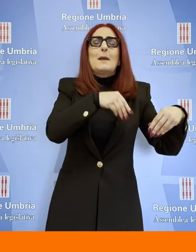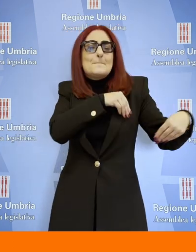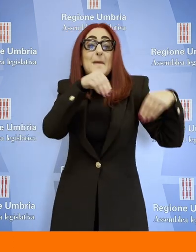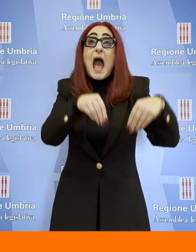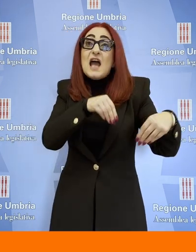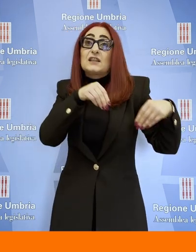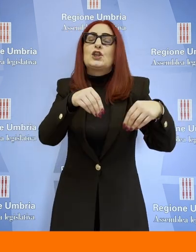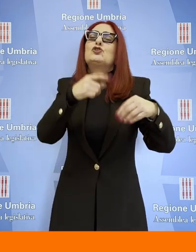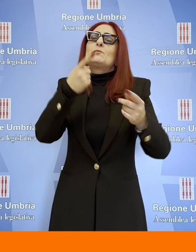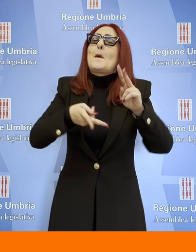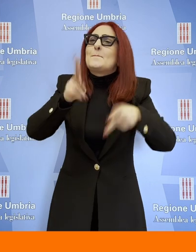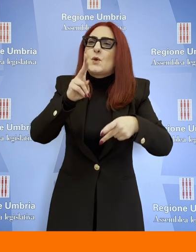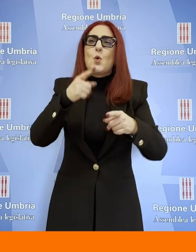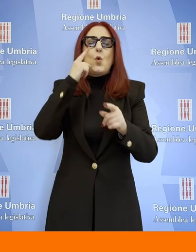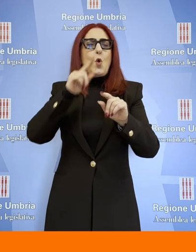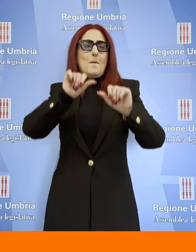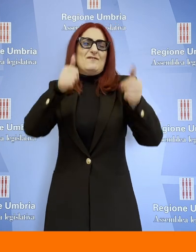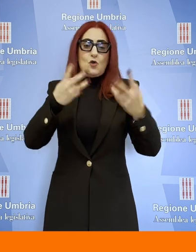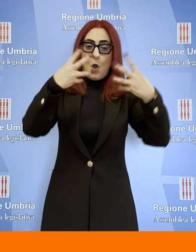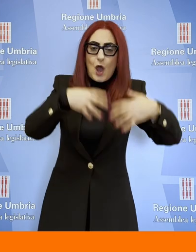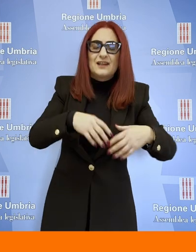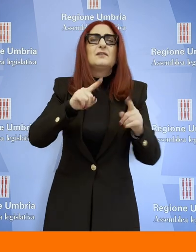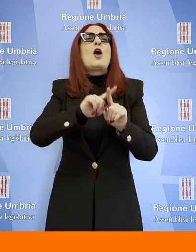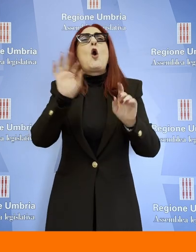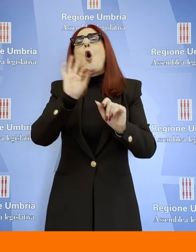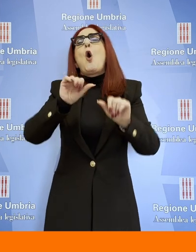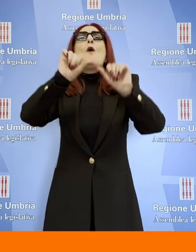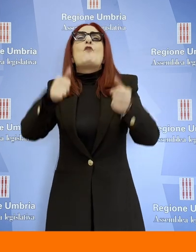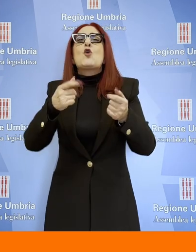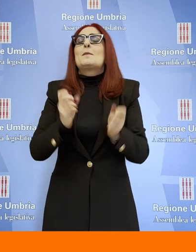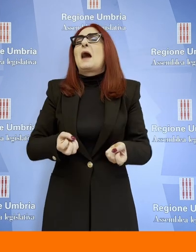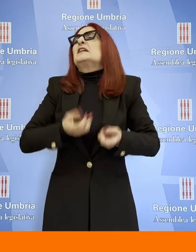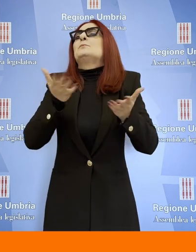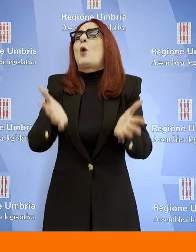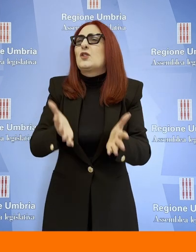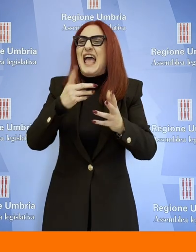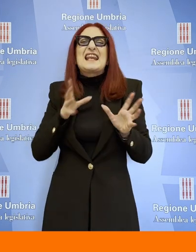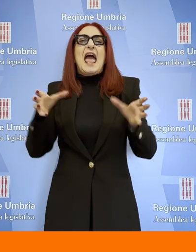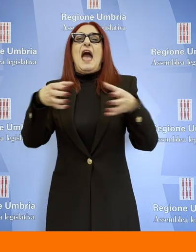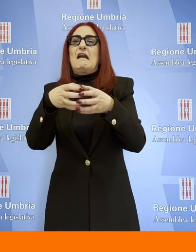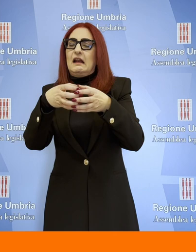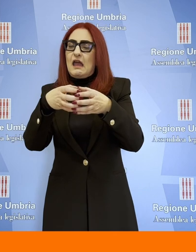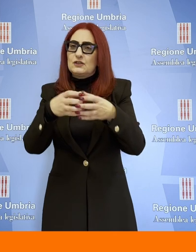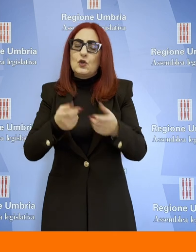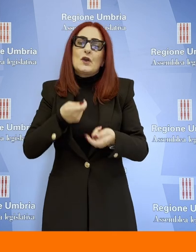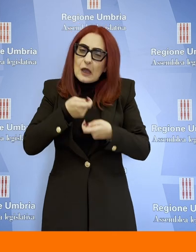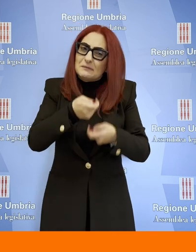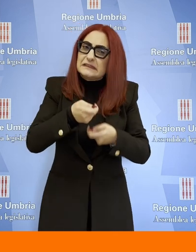spontanee di aggregazione. Certamente dentro questo tema sta il ruolo dei